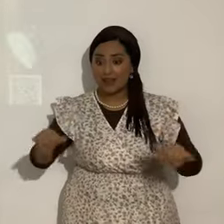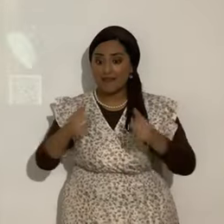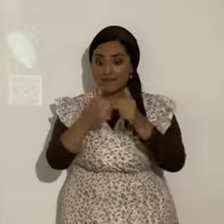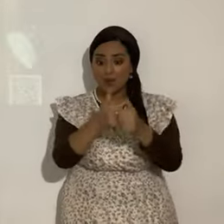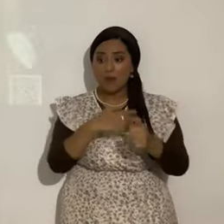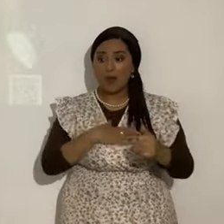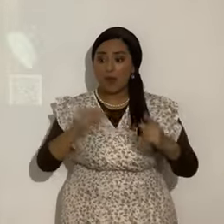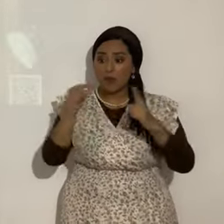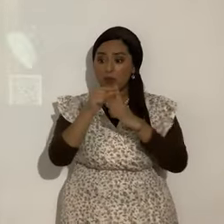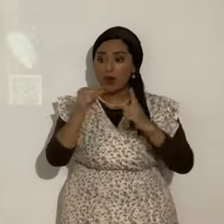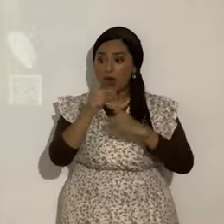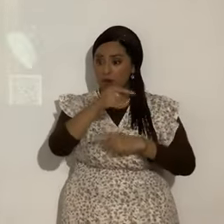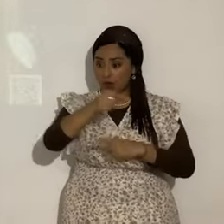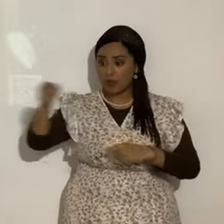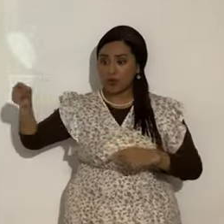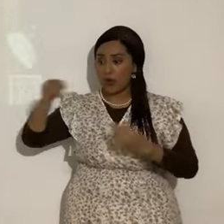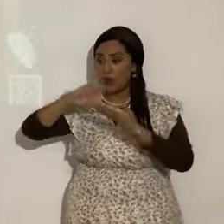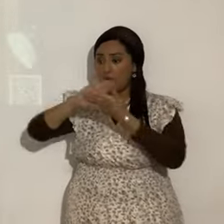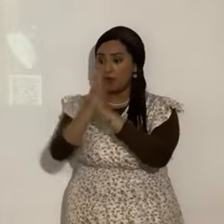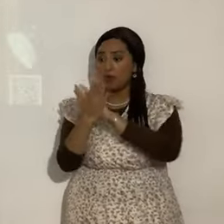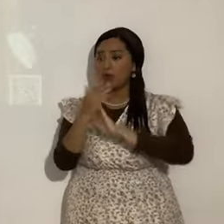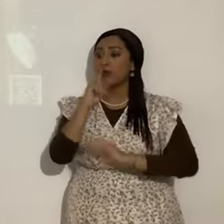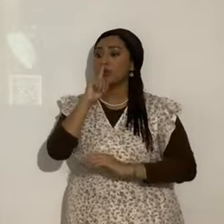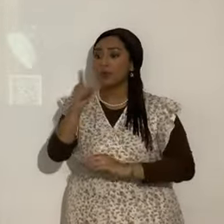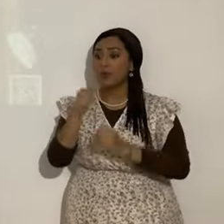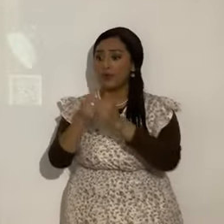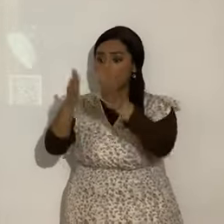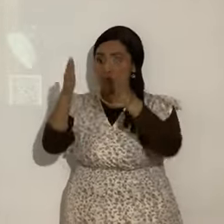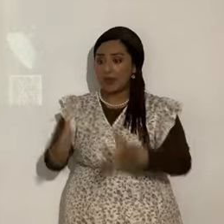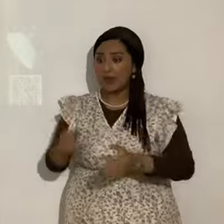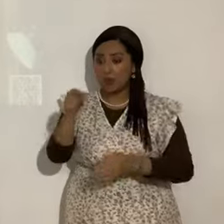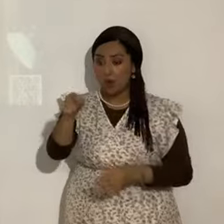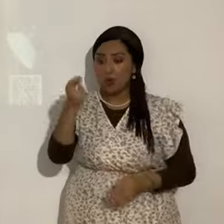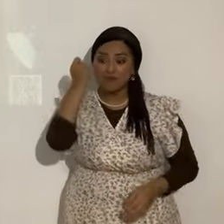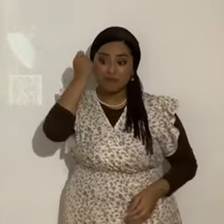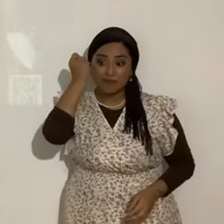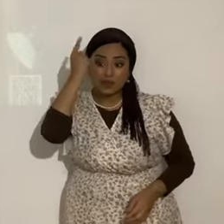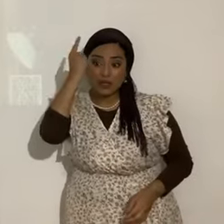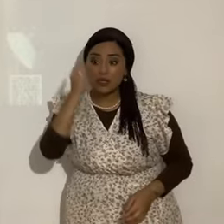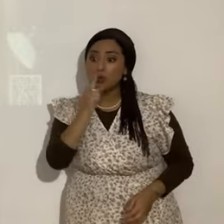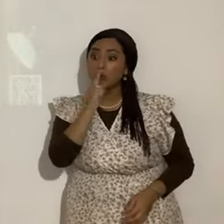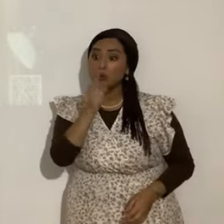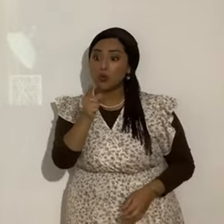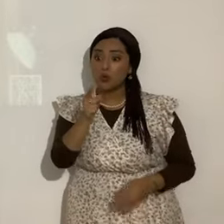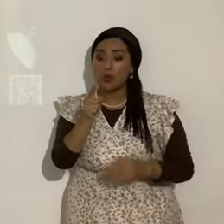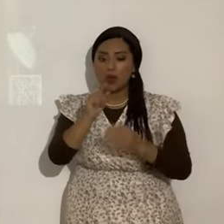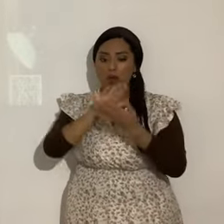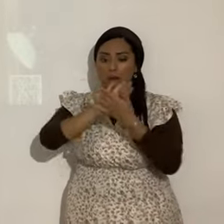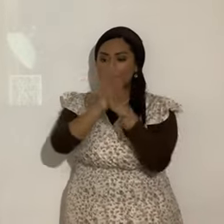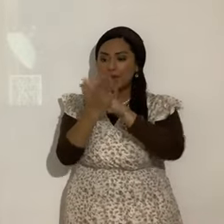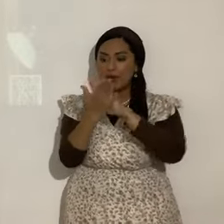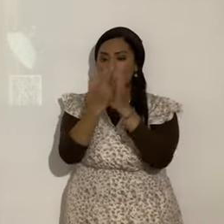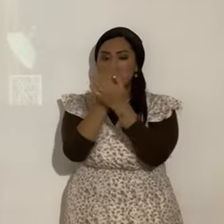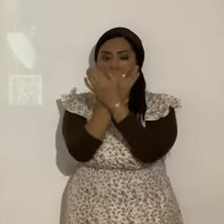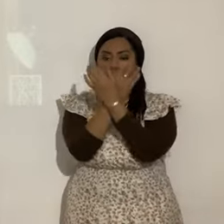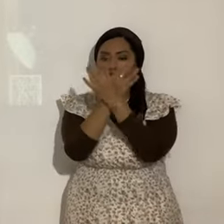verdaderamente mis discípulos. Hoy conoceréis el 32. La verdad. Y la verdad os hará libres. Por eso le titulé. Verdad y libertad.